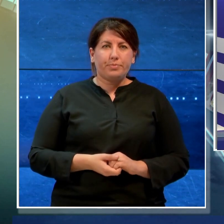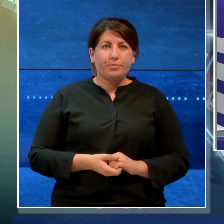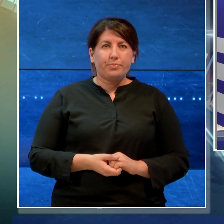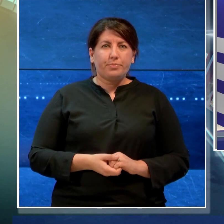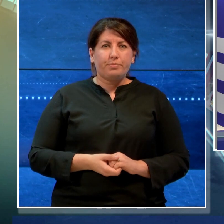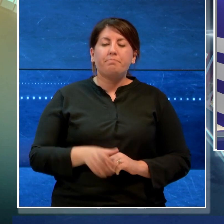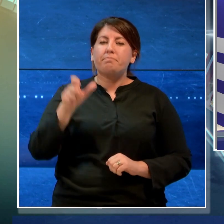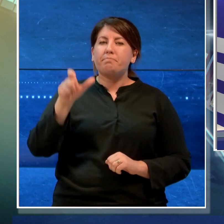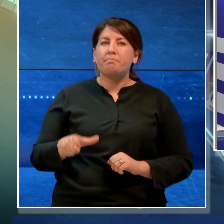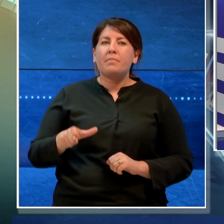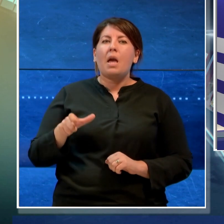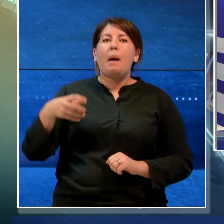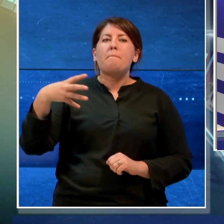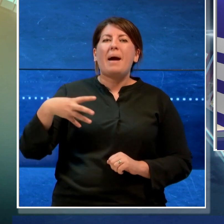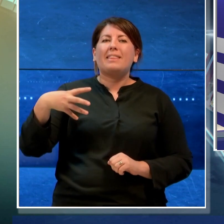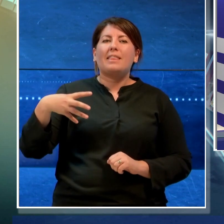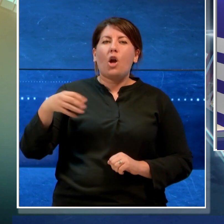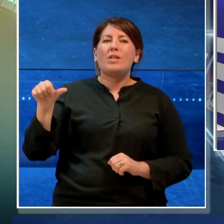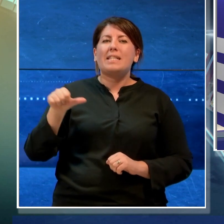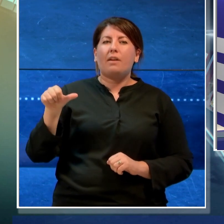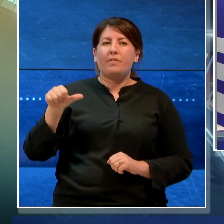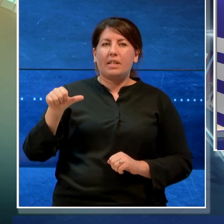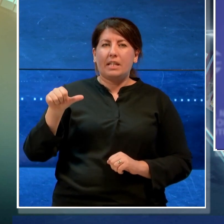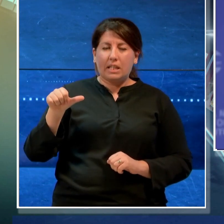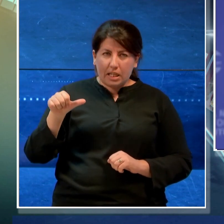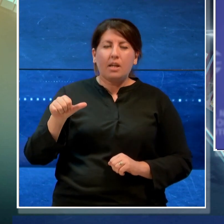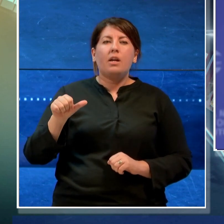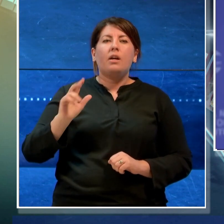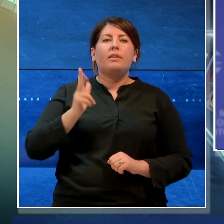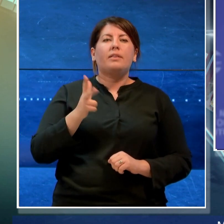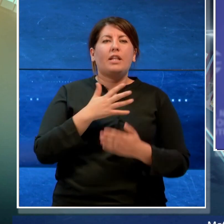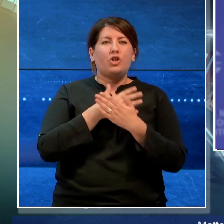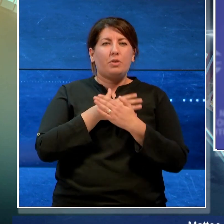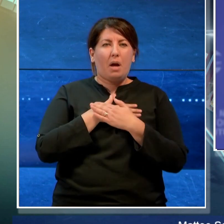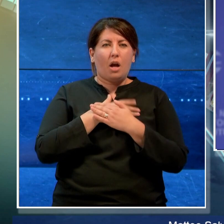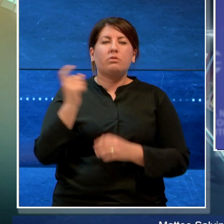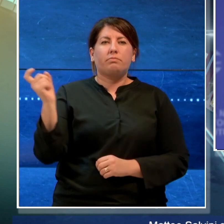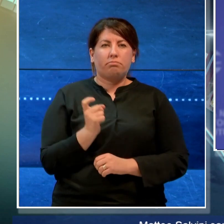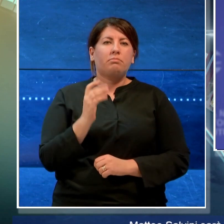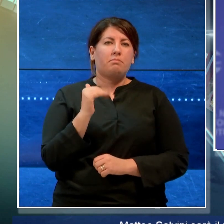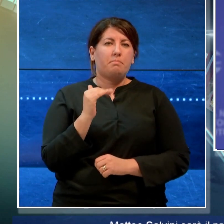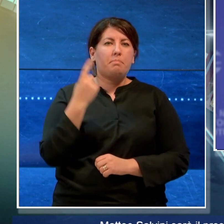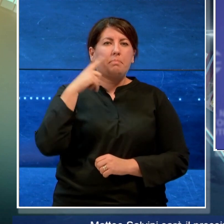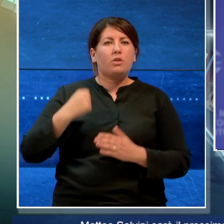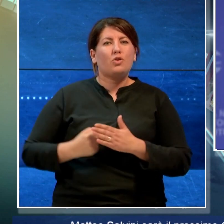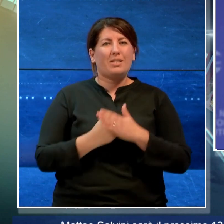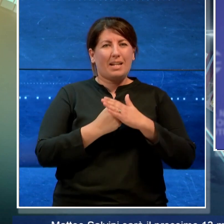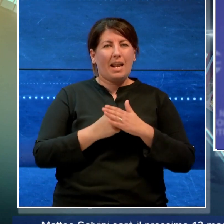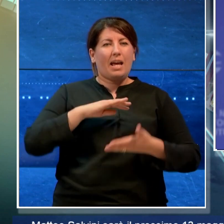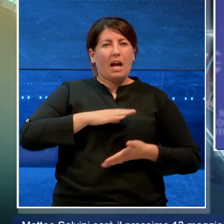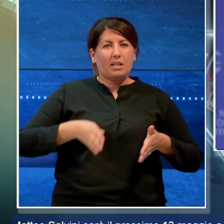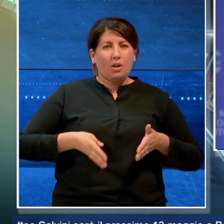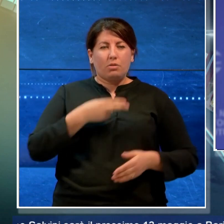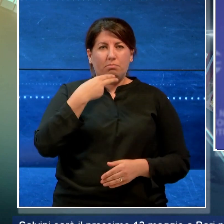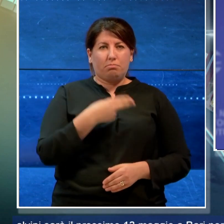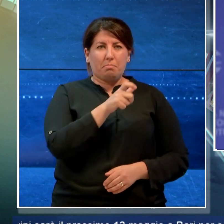Matteo Salvini sarà il prossimo 13 maggio a Bari per sostenere la candidatura di